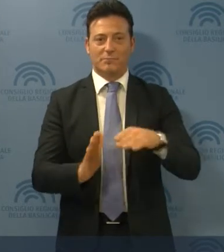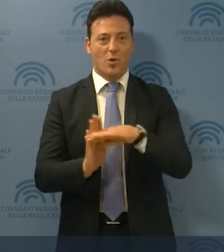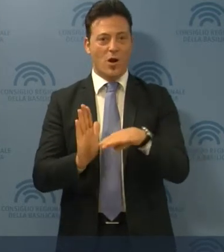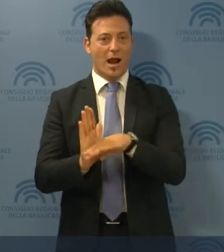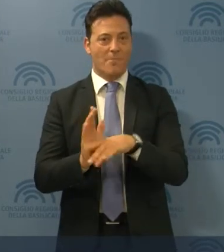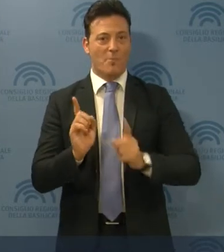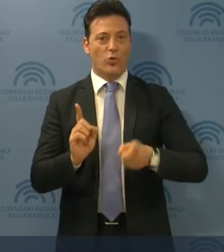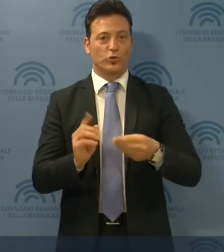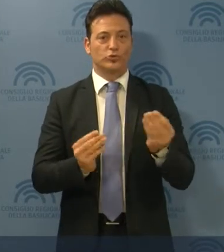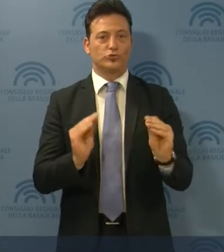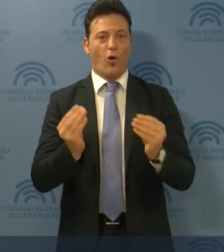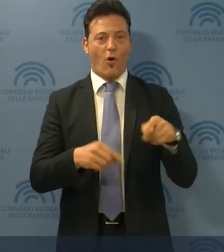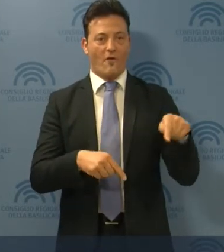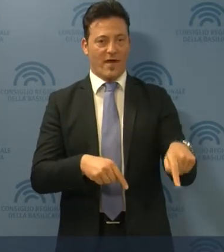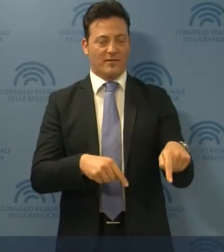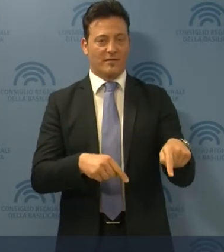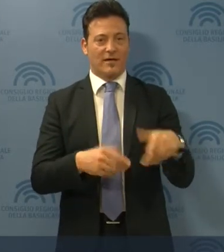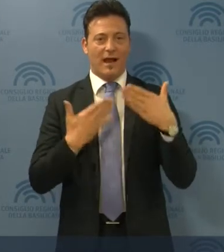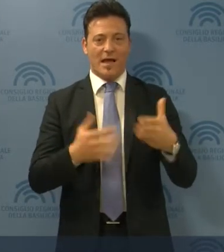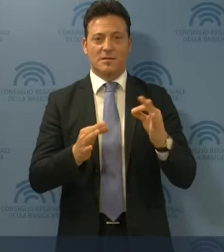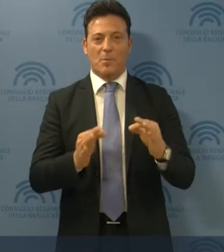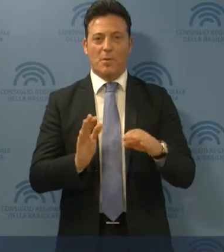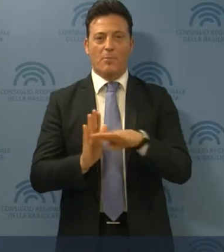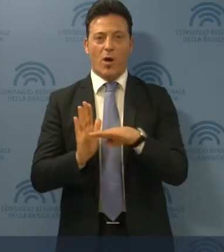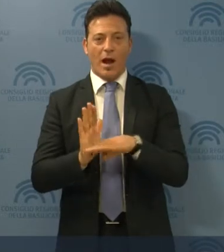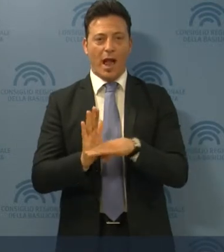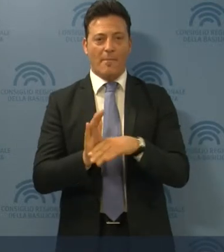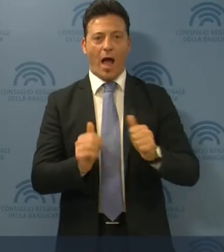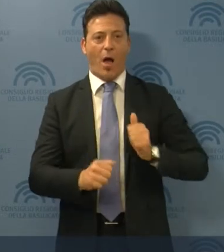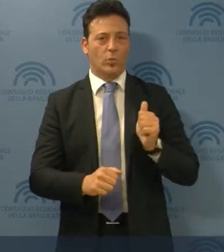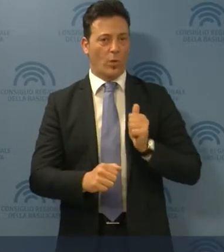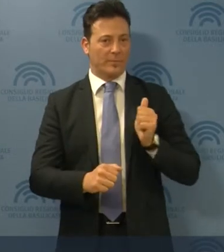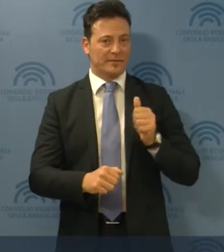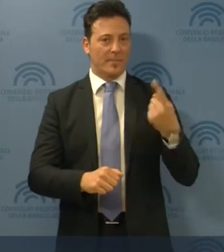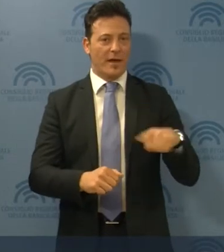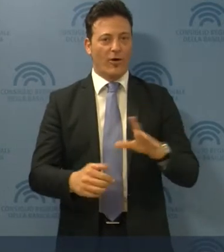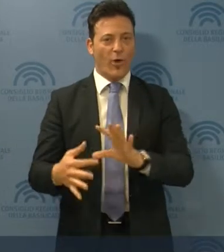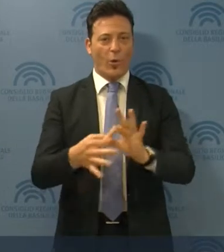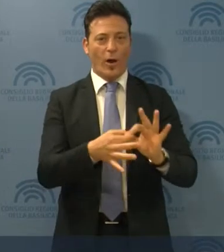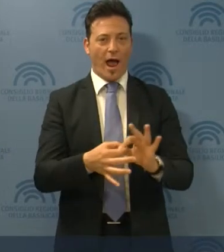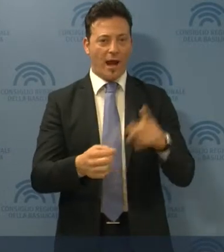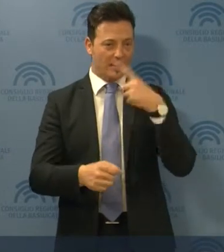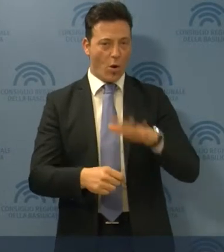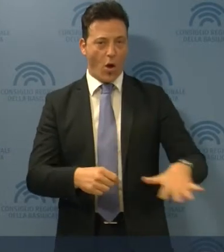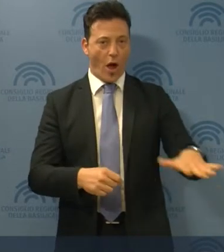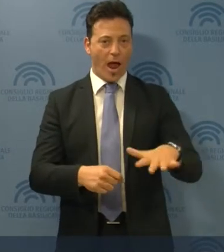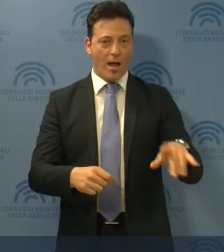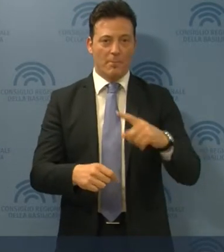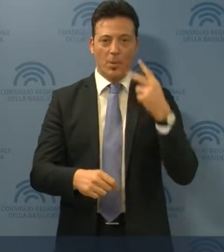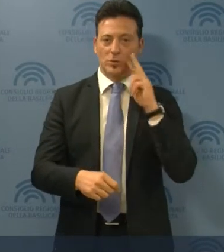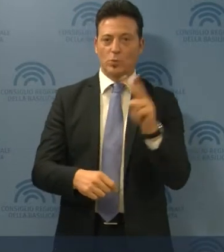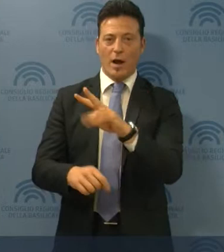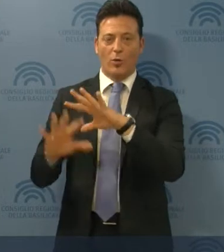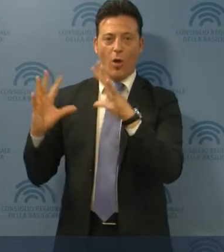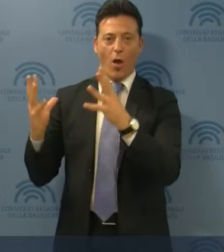politica i giovani attraverso politiche autenticamente autonomistiche per coniugare dimensione locale e sguardo